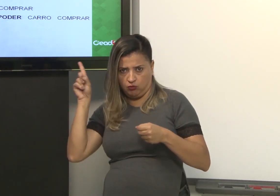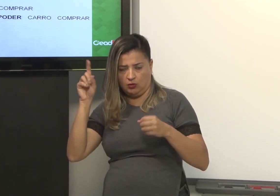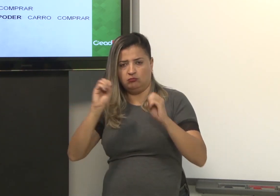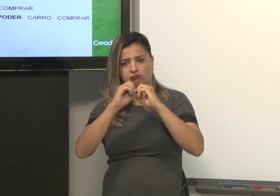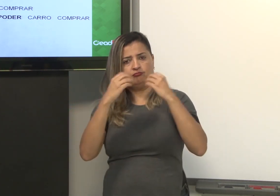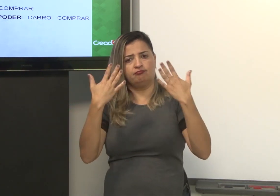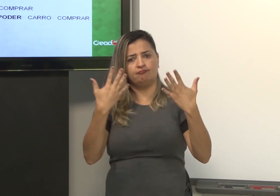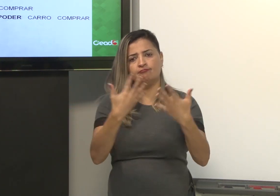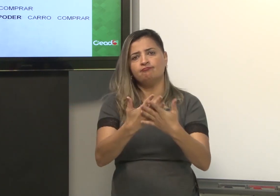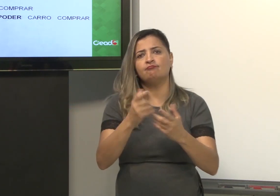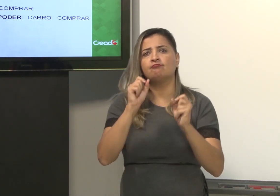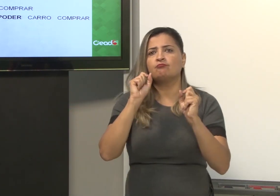Então, vamos voltar ao slide.